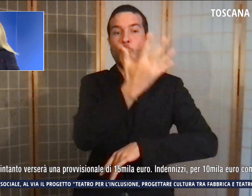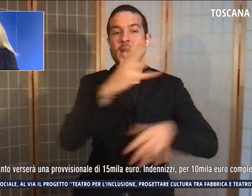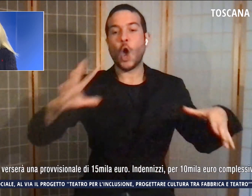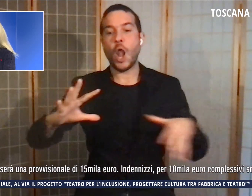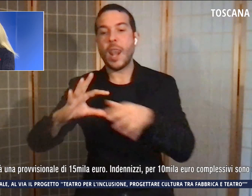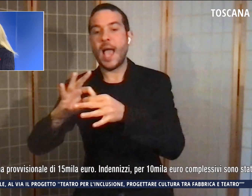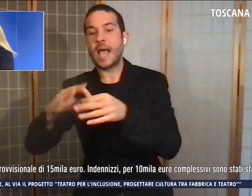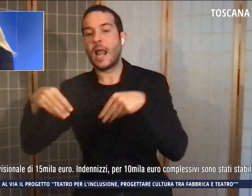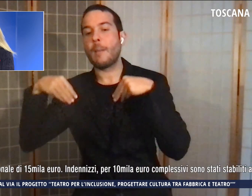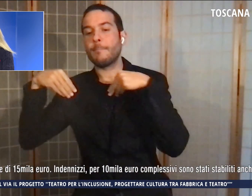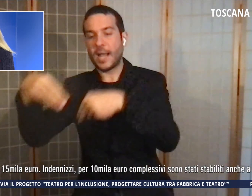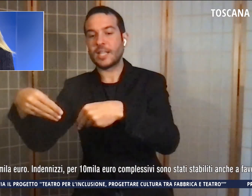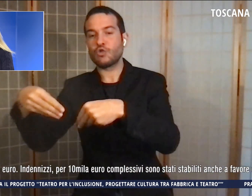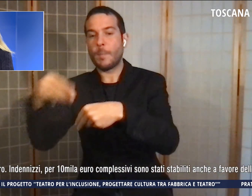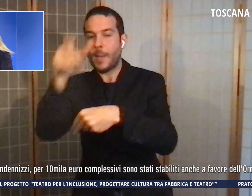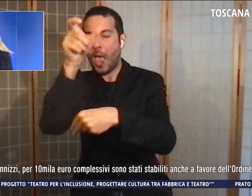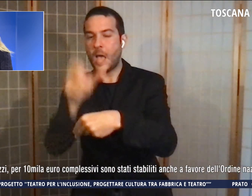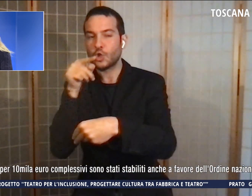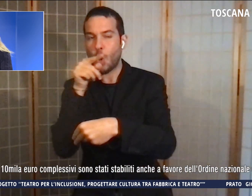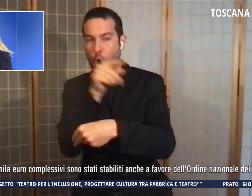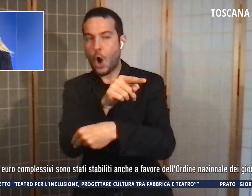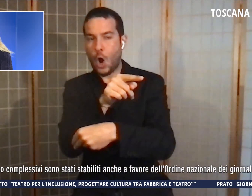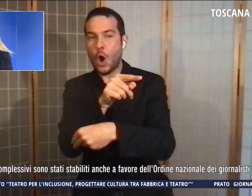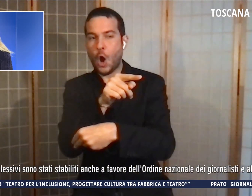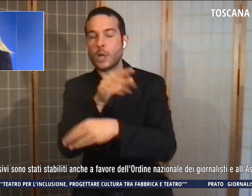'imputato a percorsi di recupero.